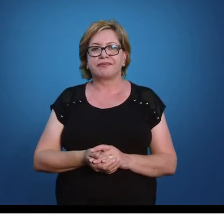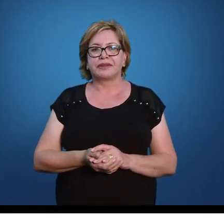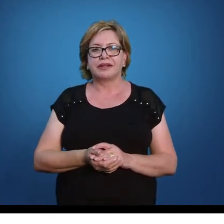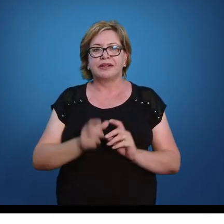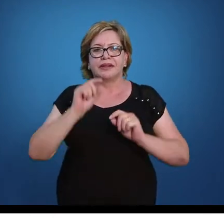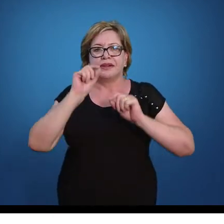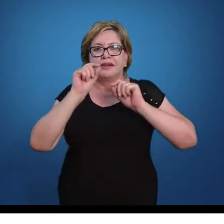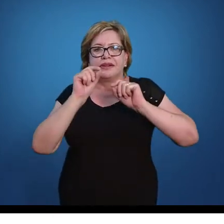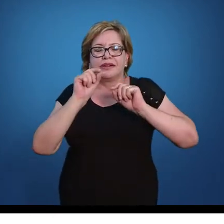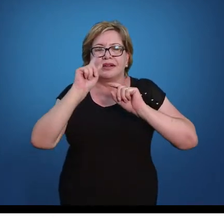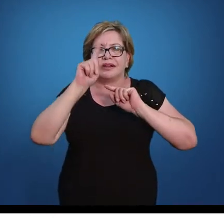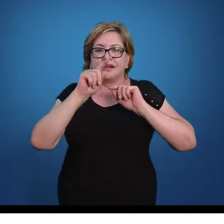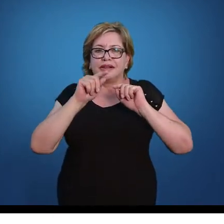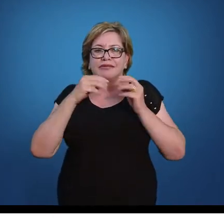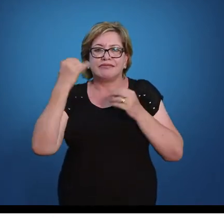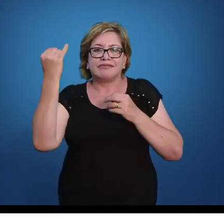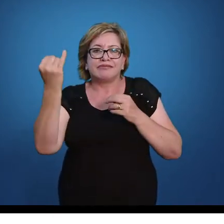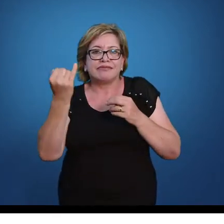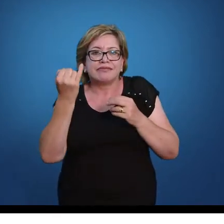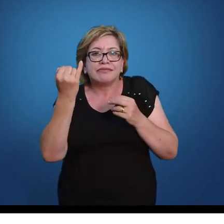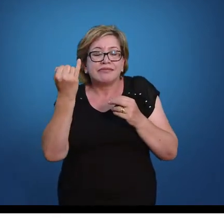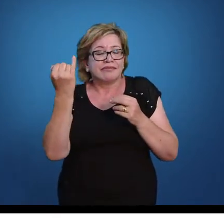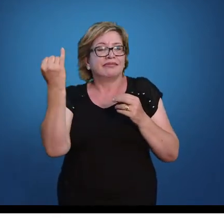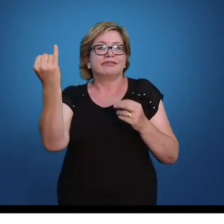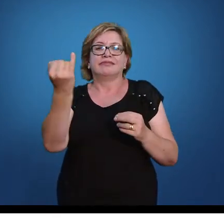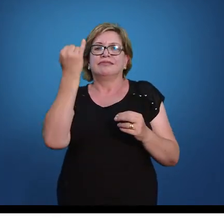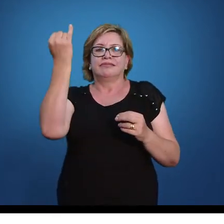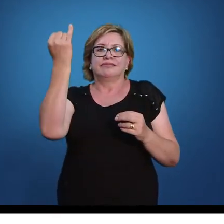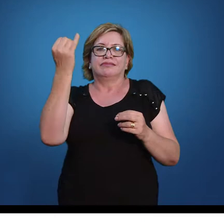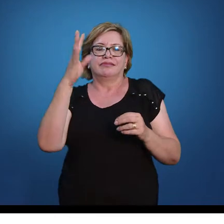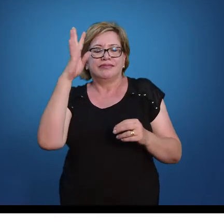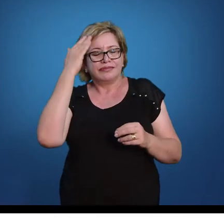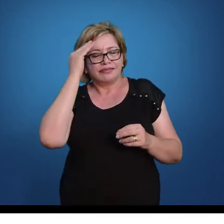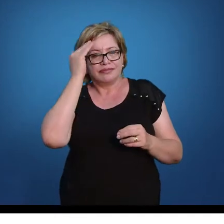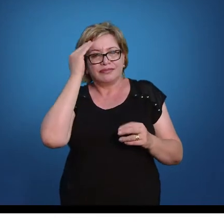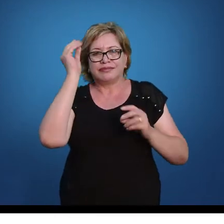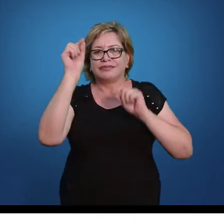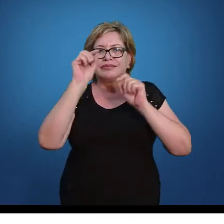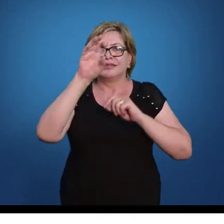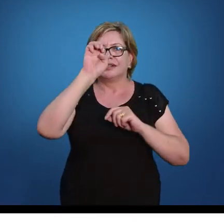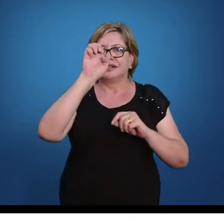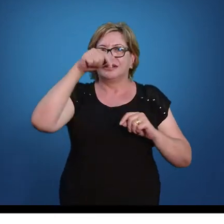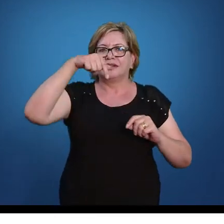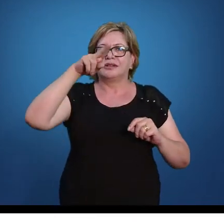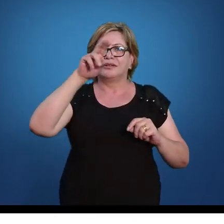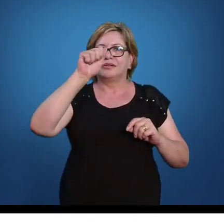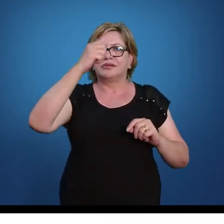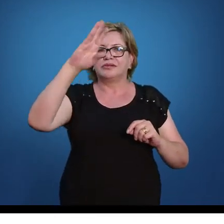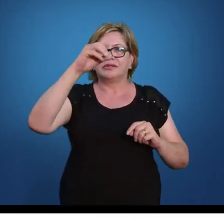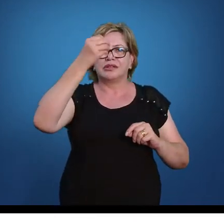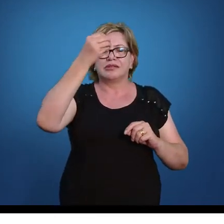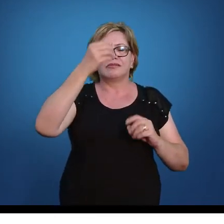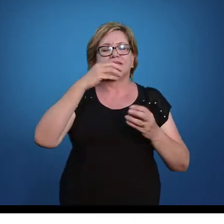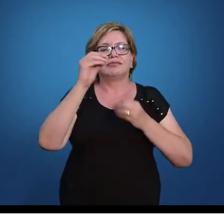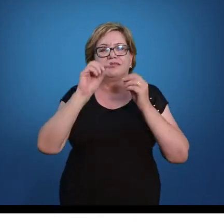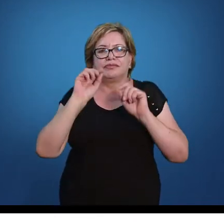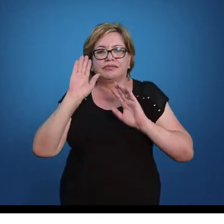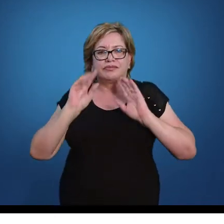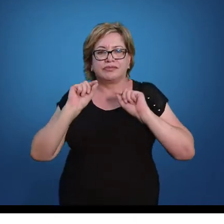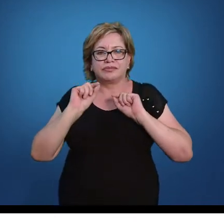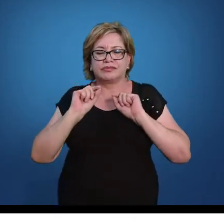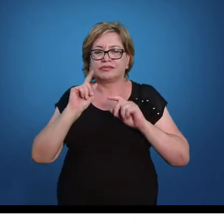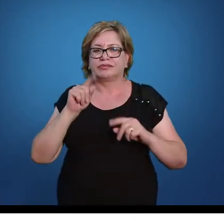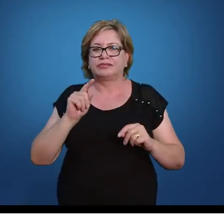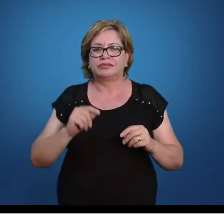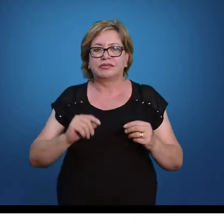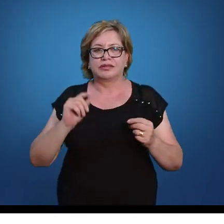O que é uma equação? Isso é importantíssimo você saber também, senão você fala que está resolvendo equações, mas muitas vezes você não sabe nem o é uma equação.